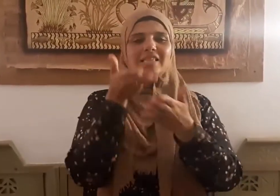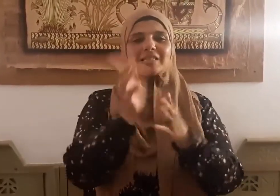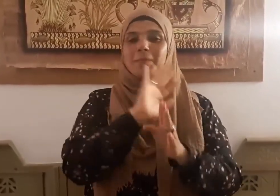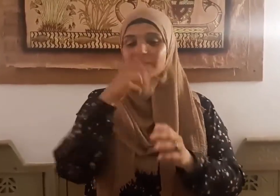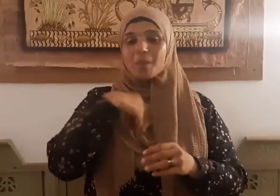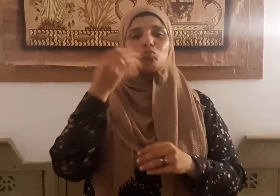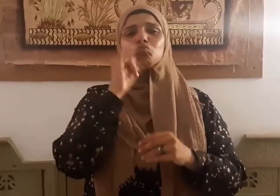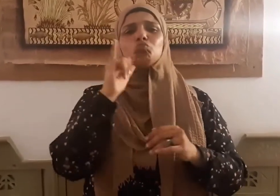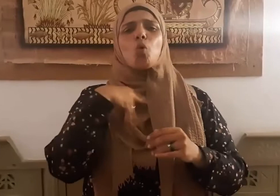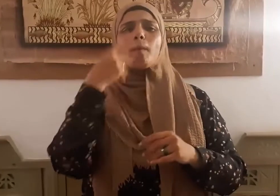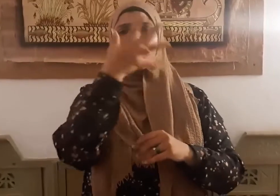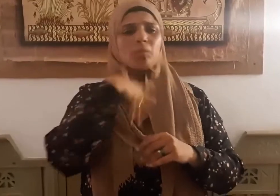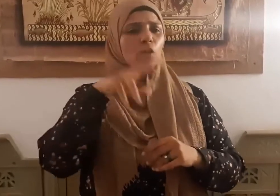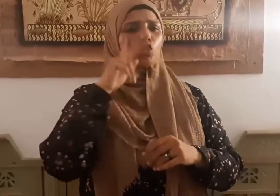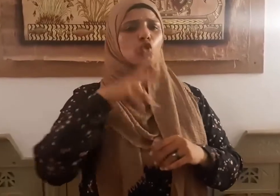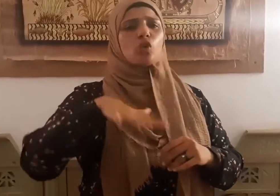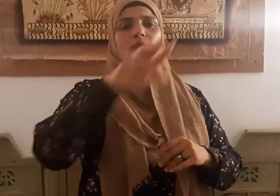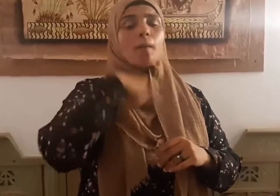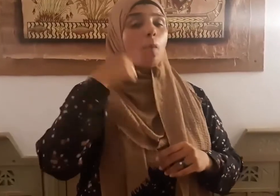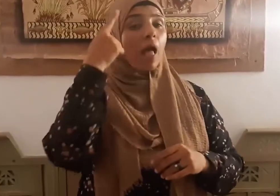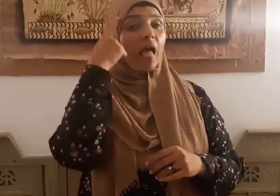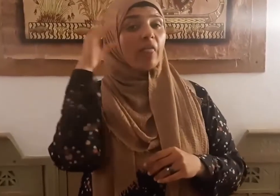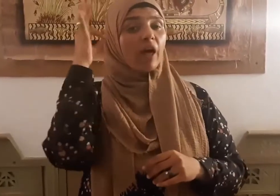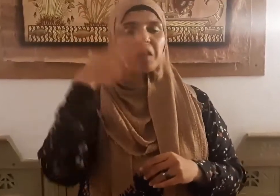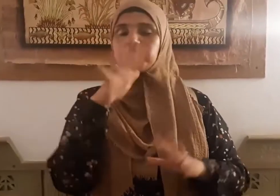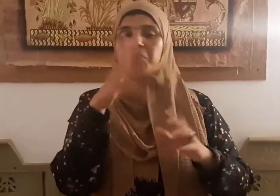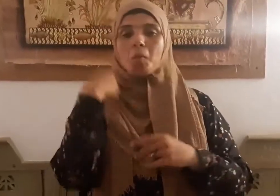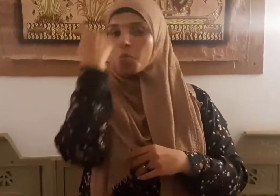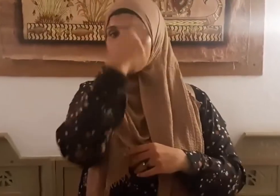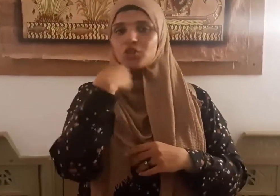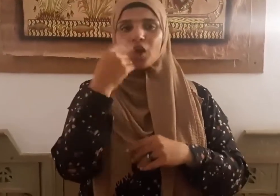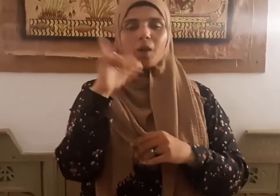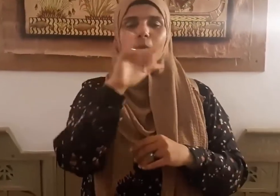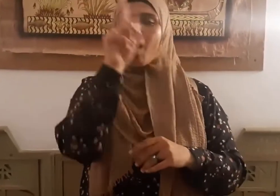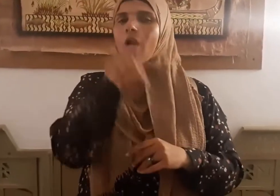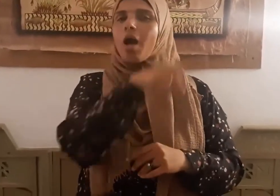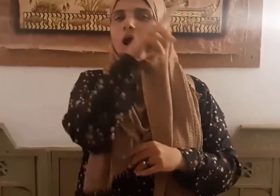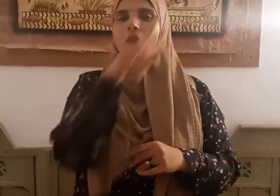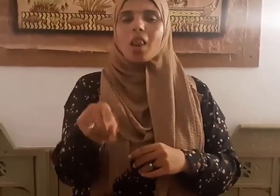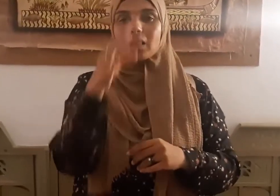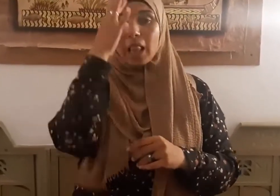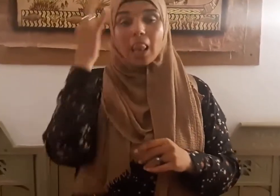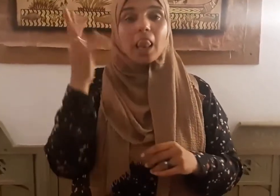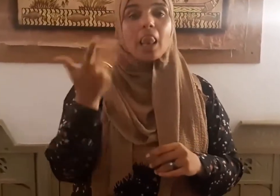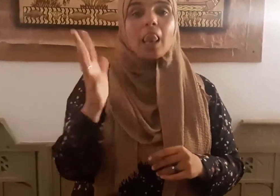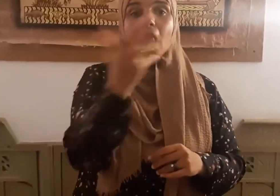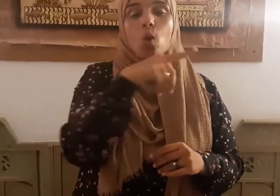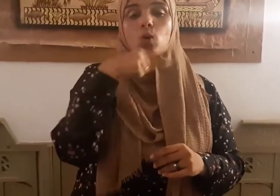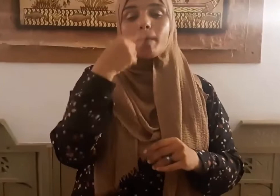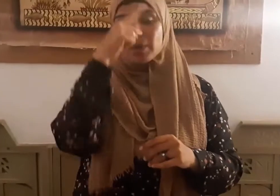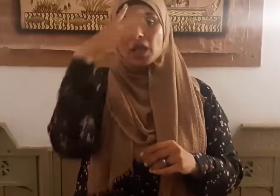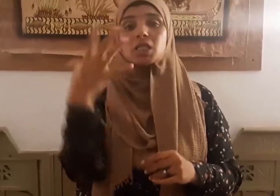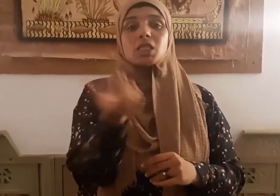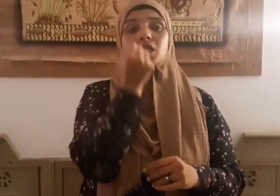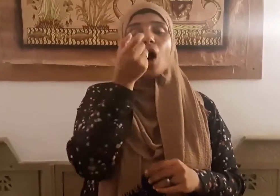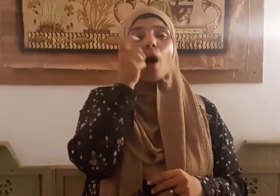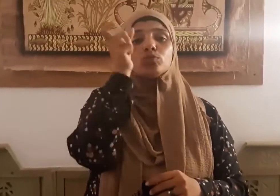حساب اللباب والجوهر حتى لو لم يكن صاحب هذا المظهر على